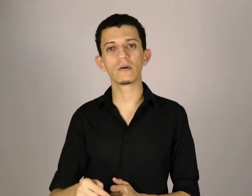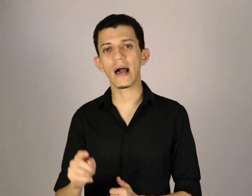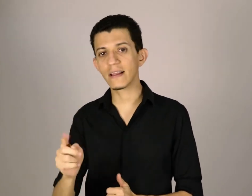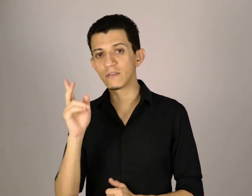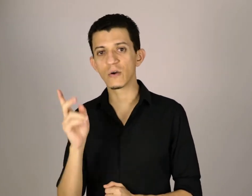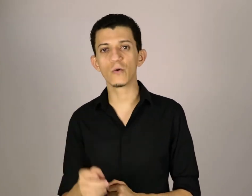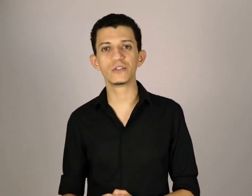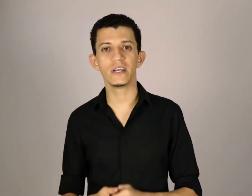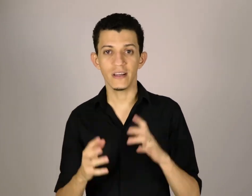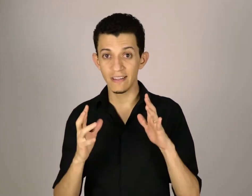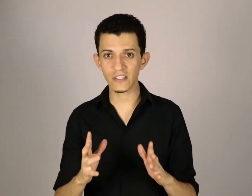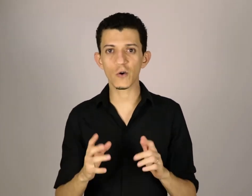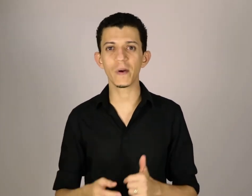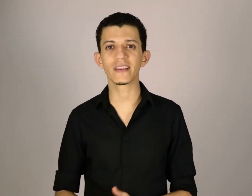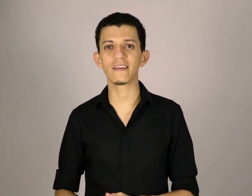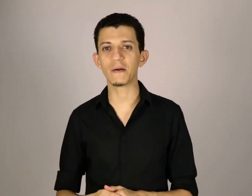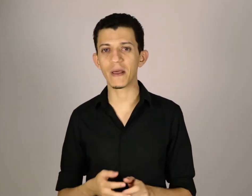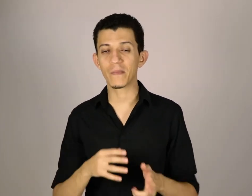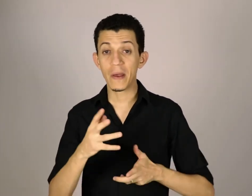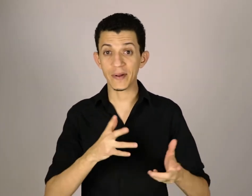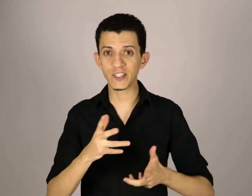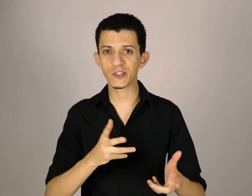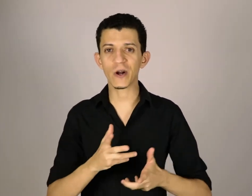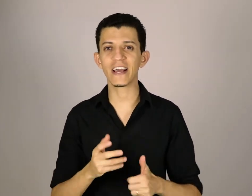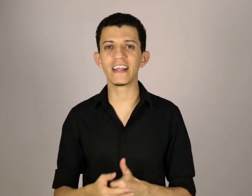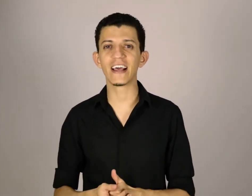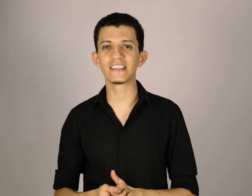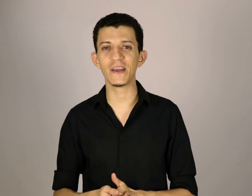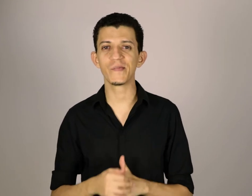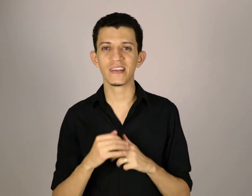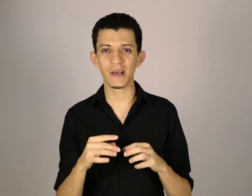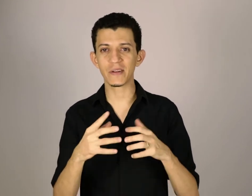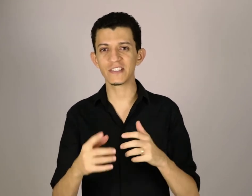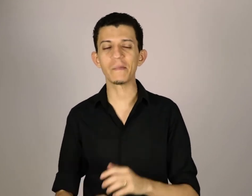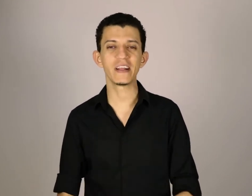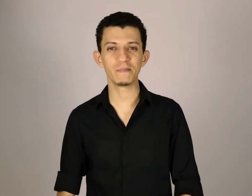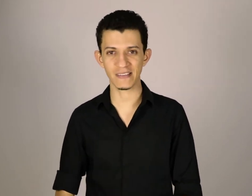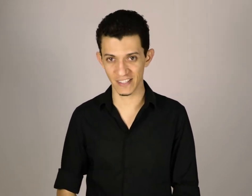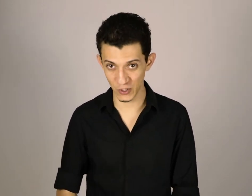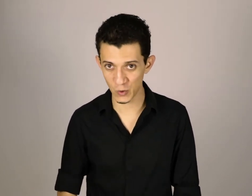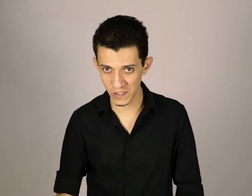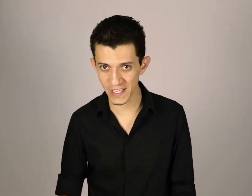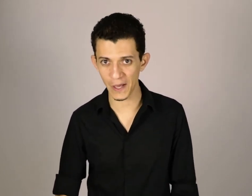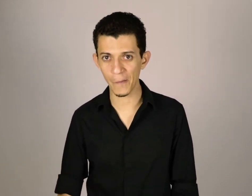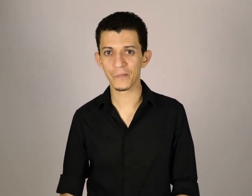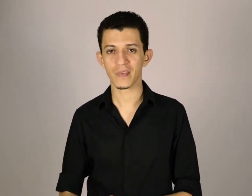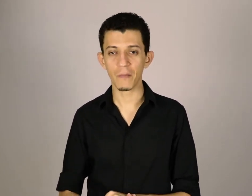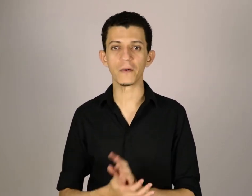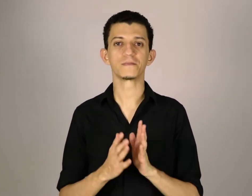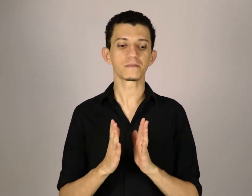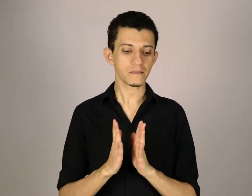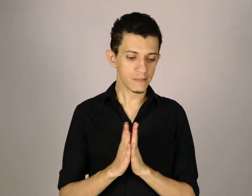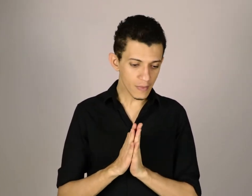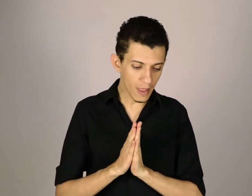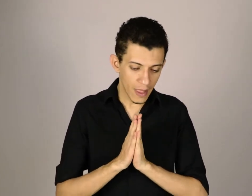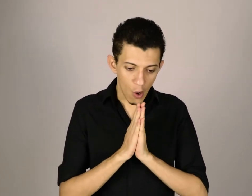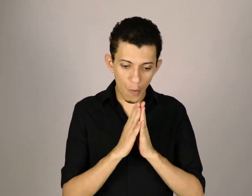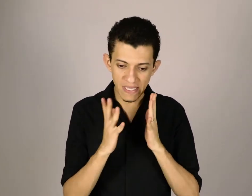like, dê o seu curtir, deixe o seu comentário também, para a gente trocar ideias aí, sempre a gente aprende bastante juntas aqui. Bom, comecei